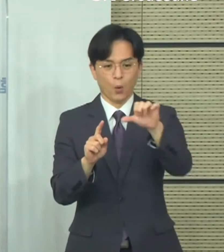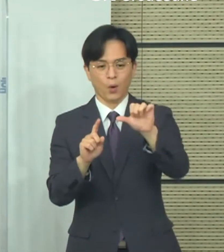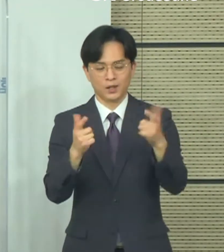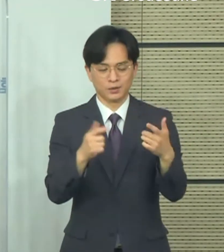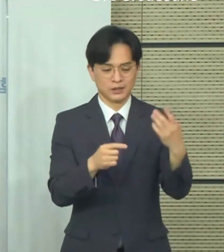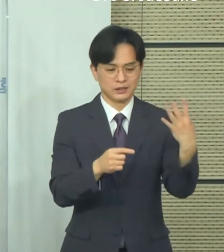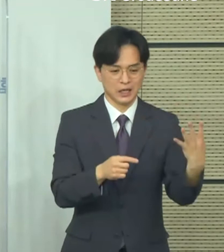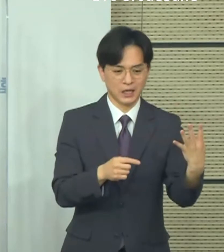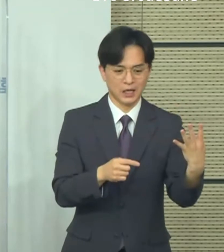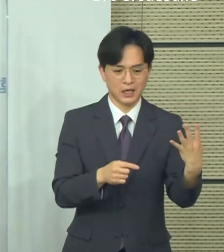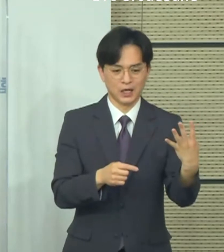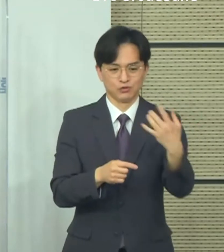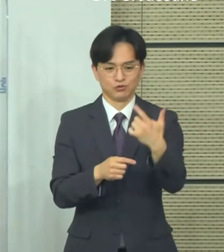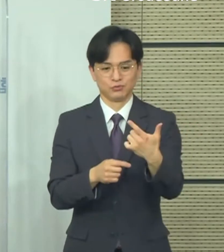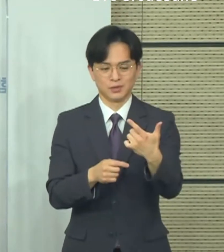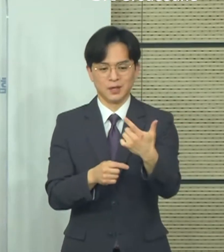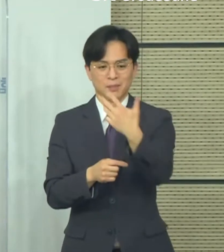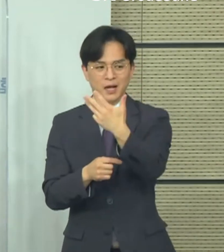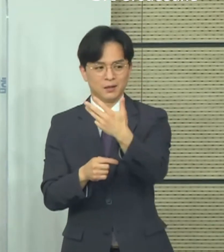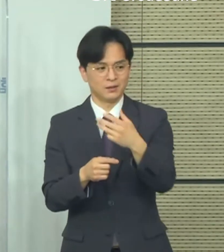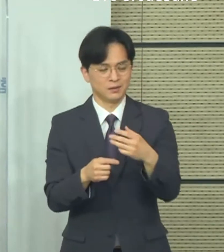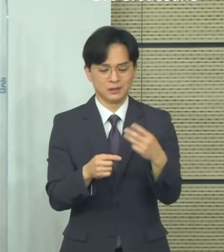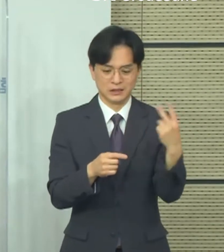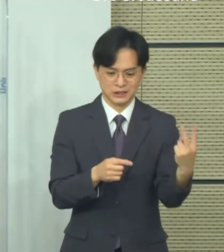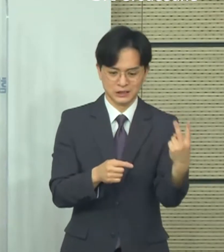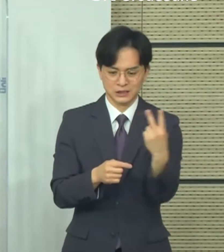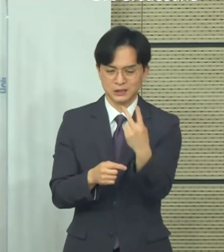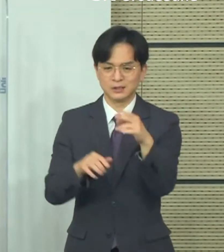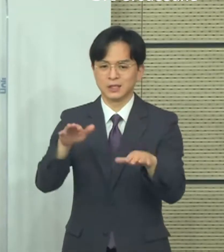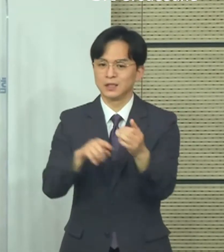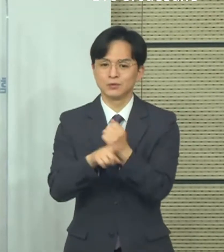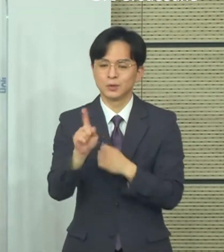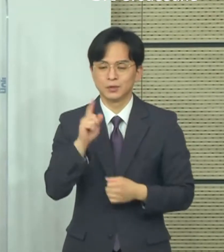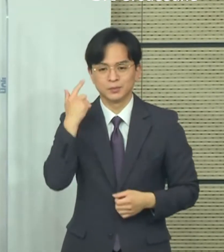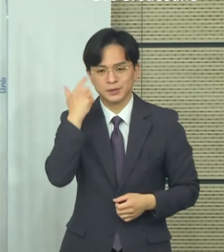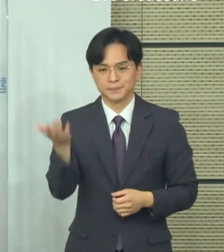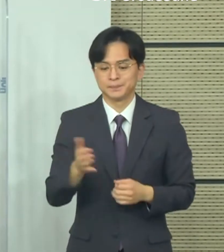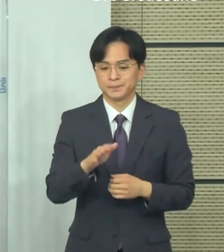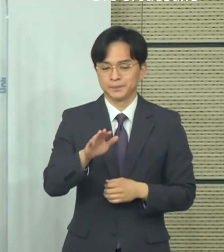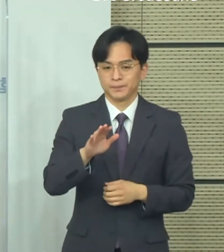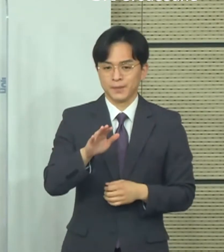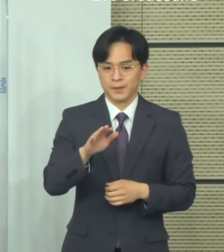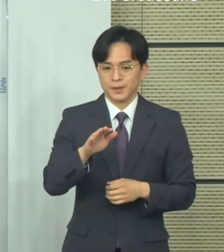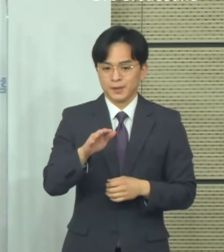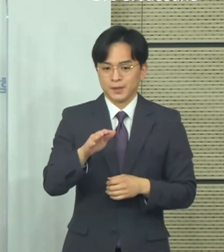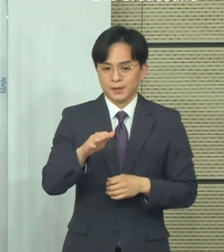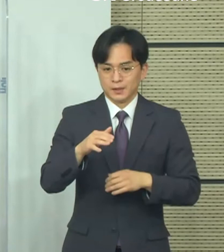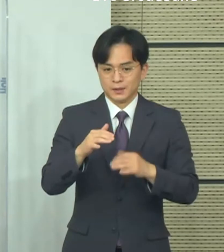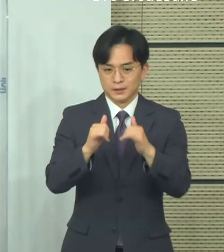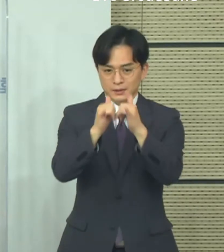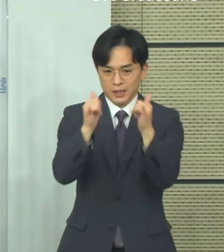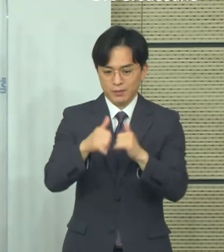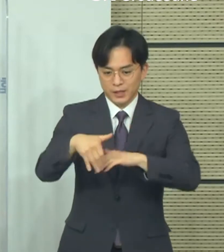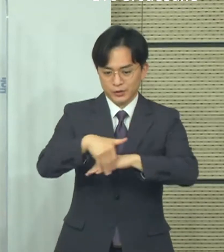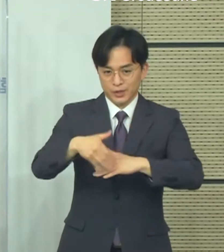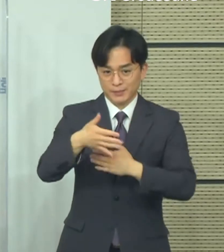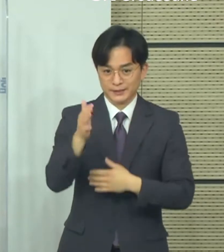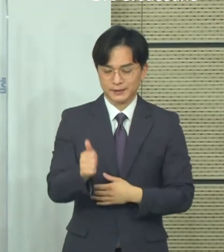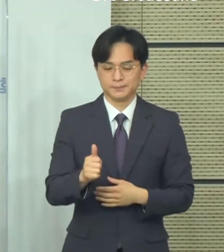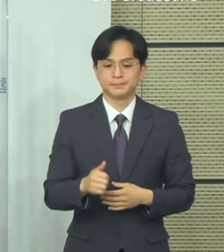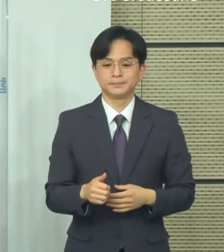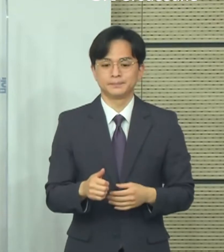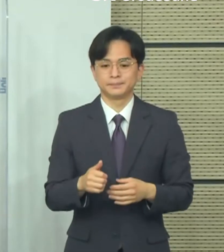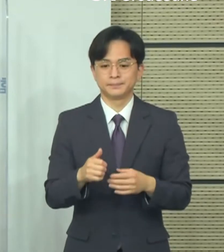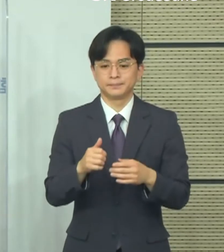건지 궁금합니다. 네. 일단 저희가 거리두기 체계 개편안의 주요 내용은 이번 주 일요일에 설명드릴 예정입니다.